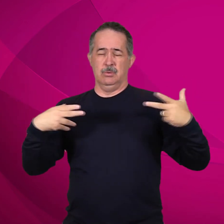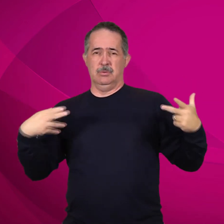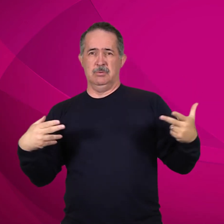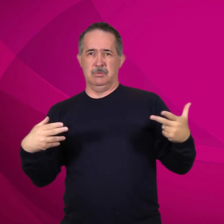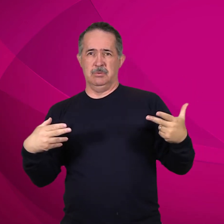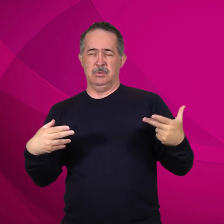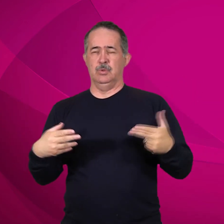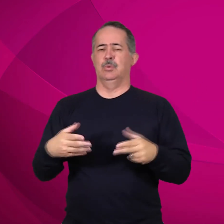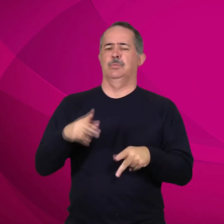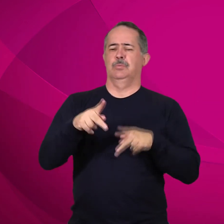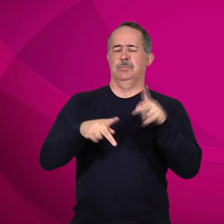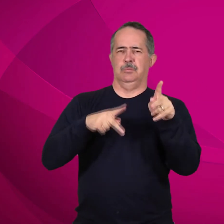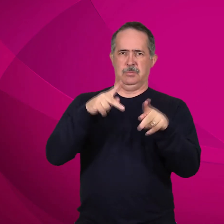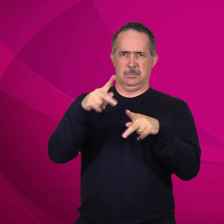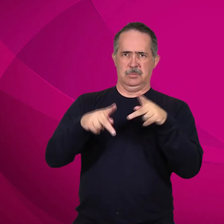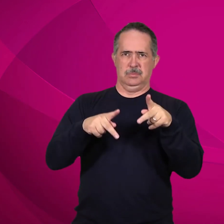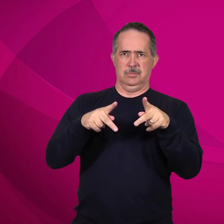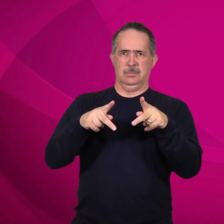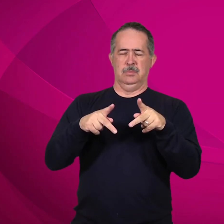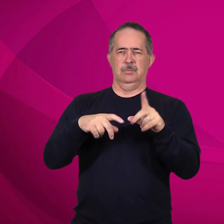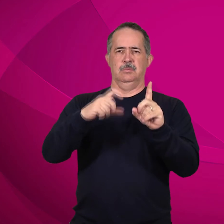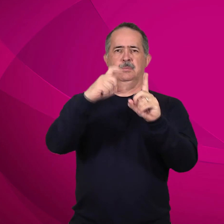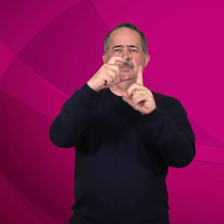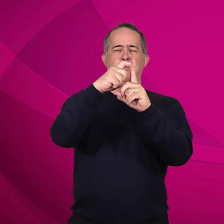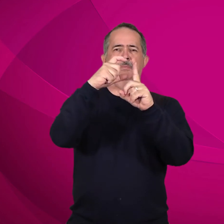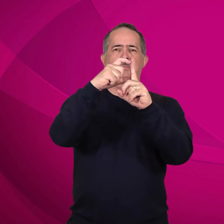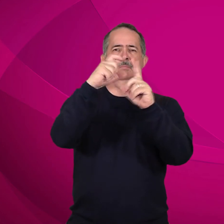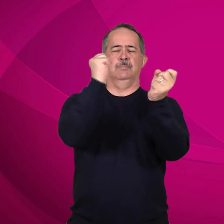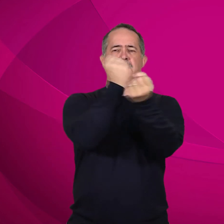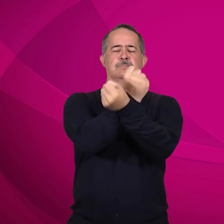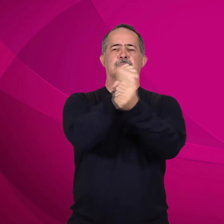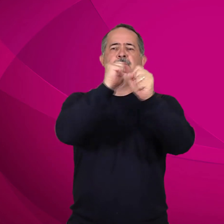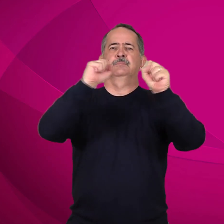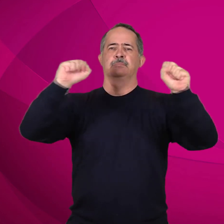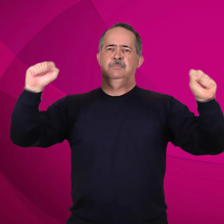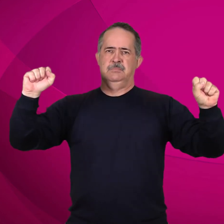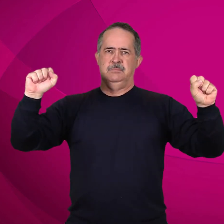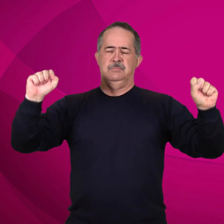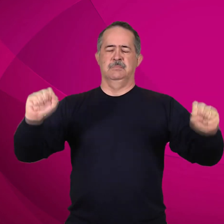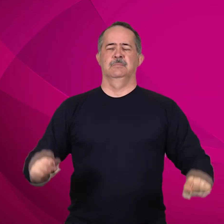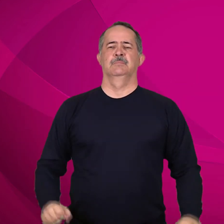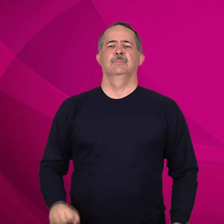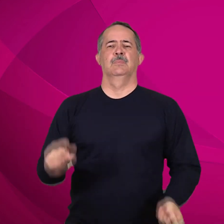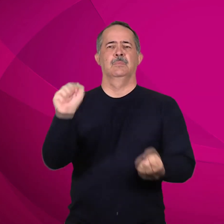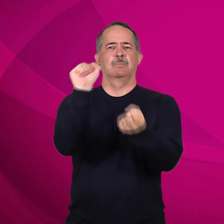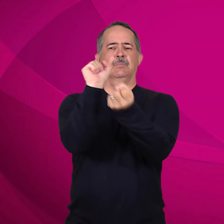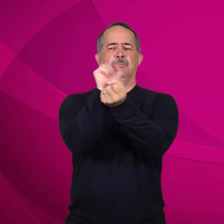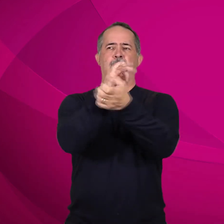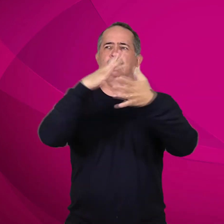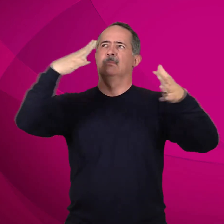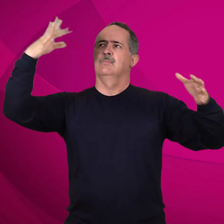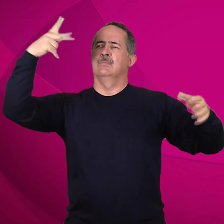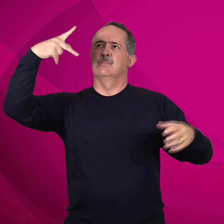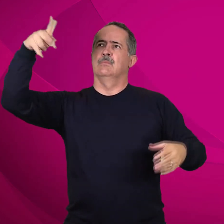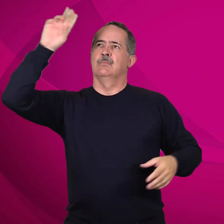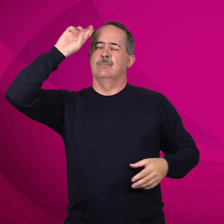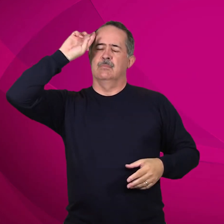Glória a vós, Senhor! A reflexão para o evangelho